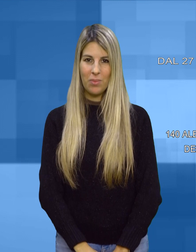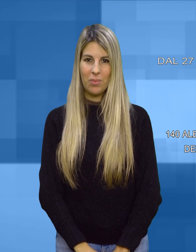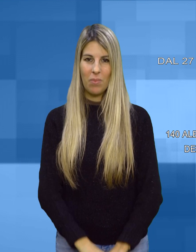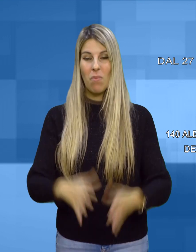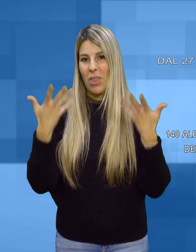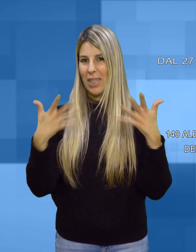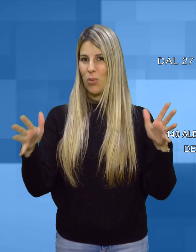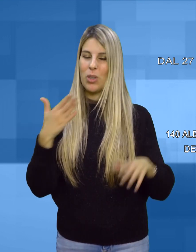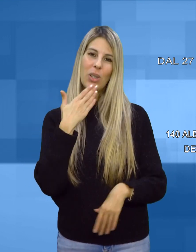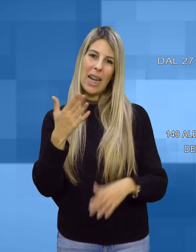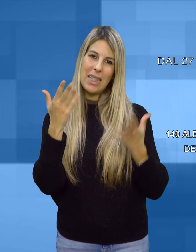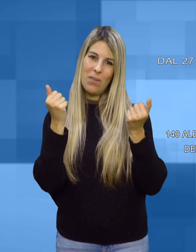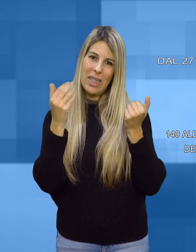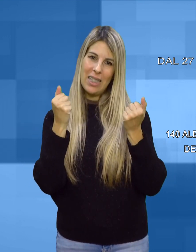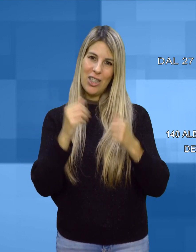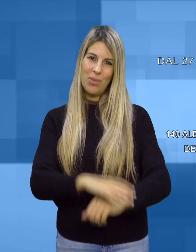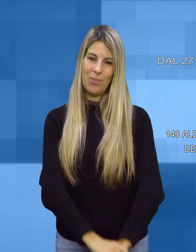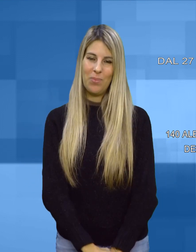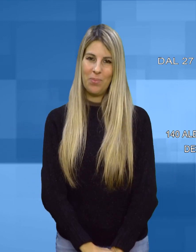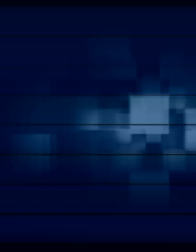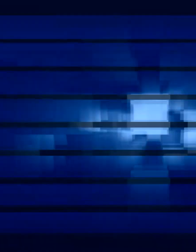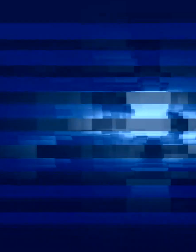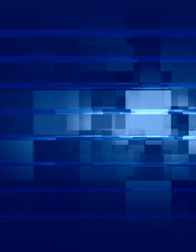è tutto, grazie, arrivederci grazie